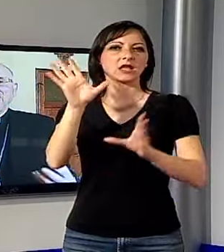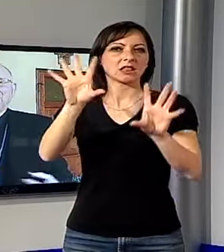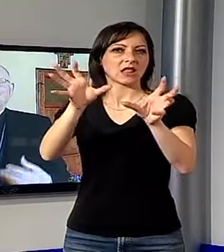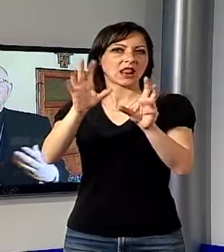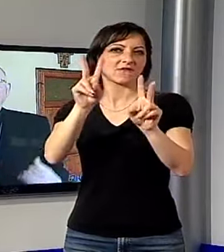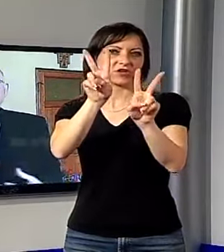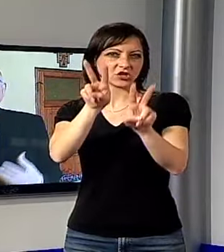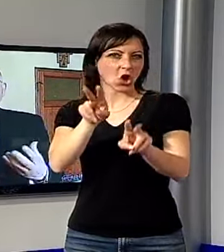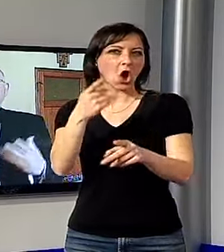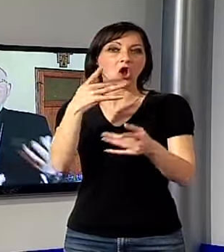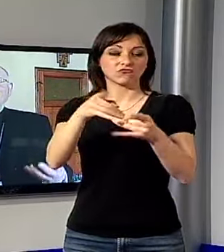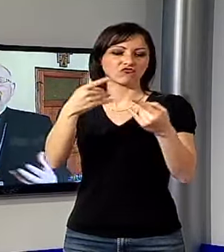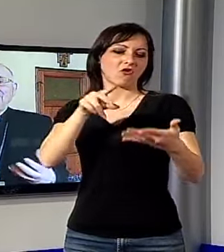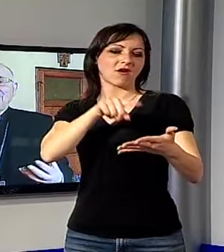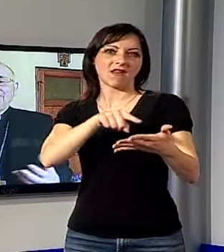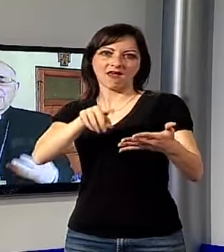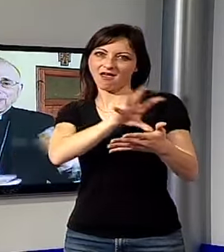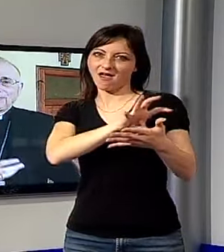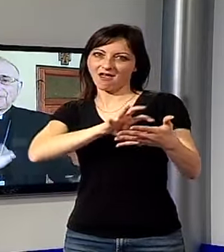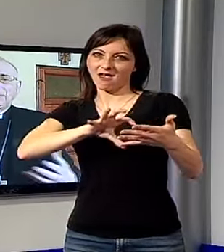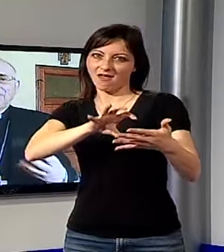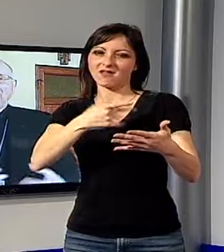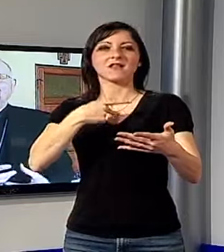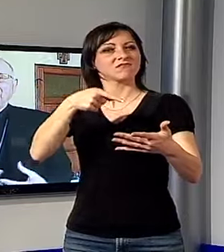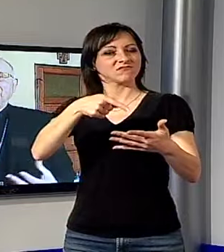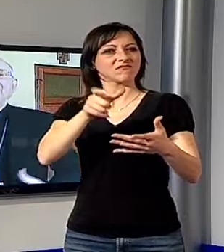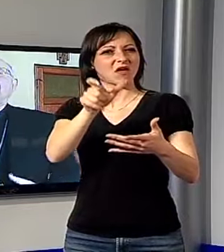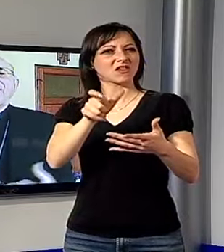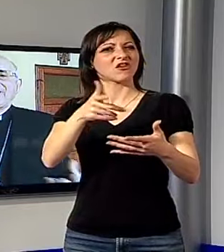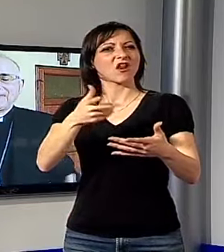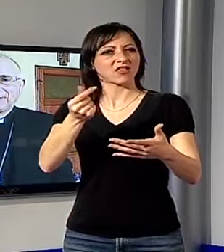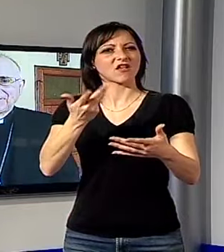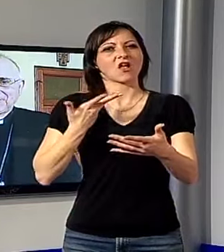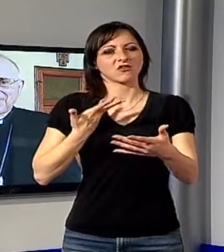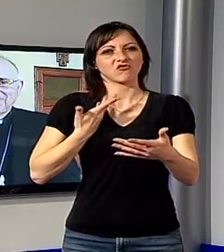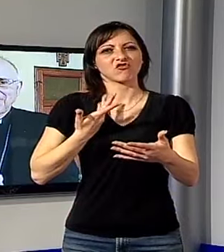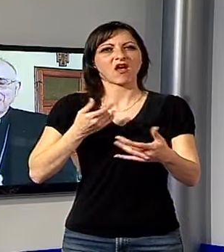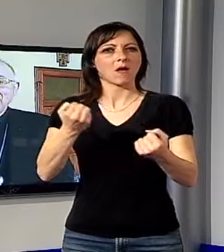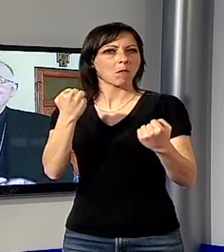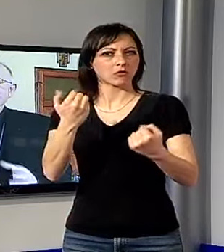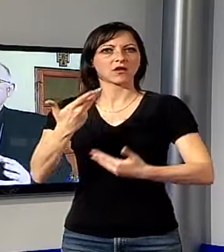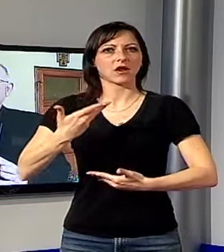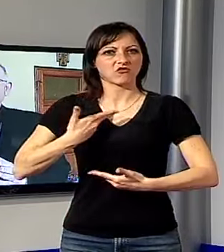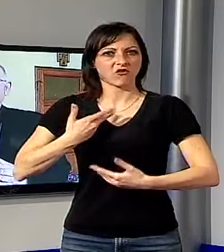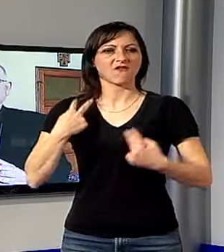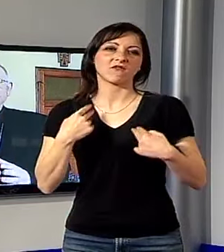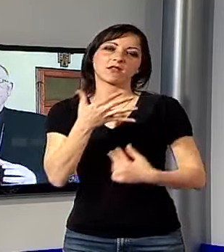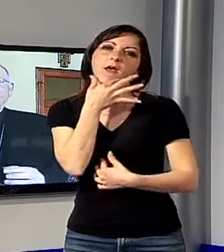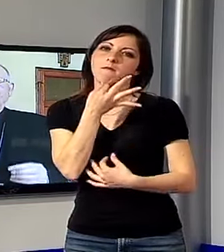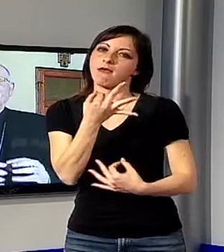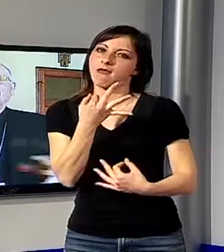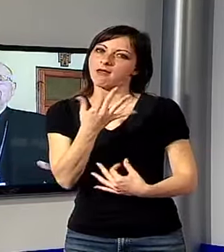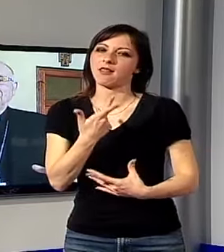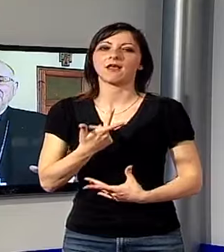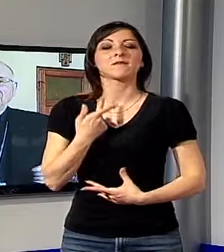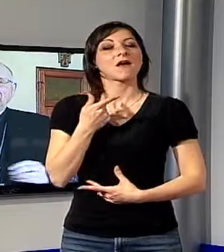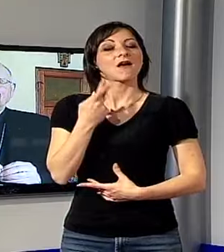televisivi, sui giornali, sono gente che ha soldi, ha potere, fa una vita bella, come siamo soliti dire. Ma io vedo che